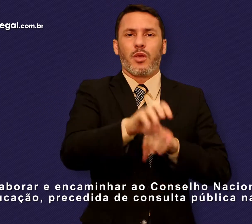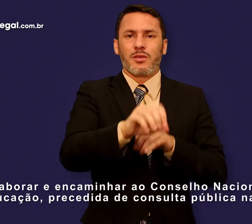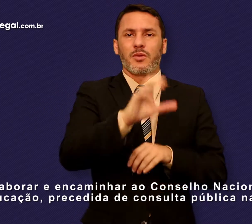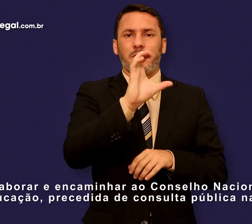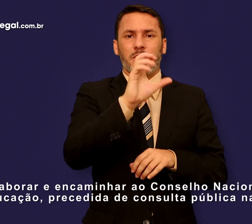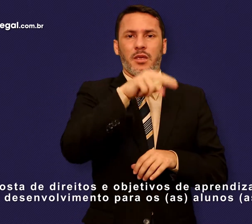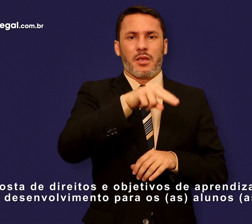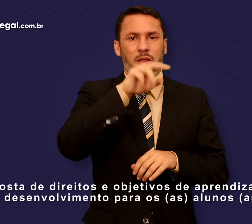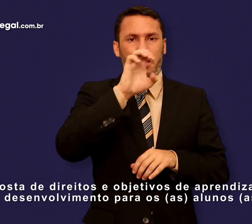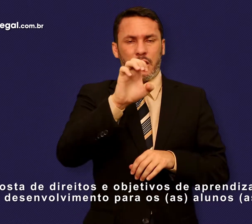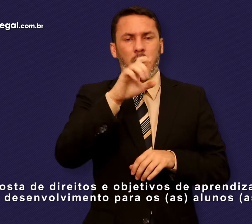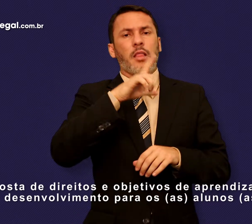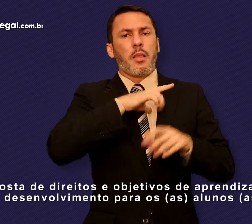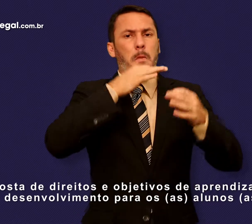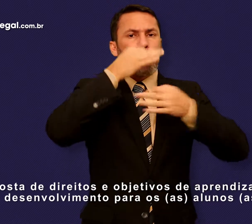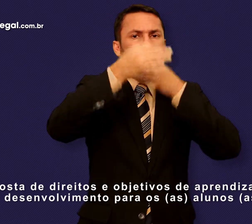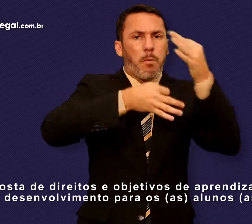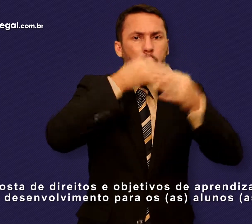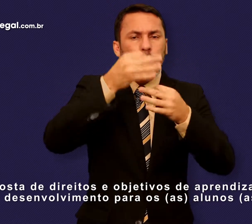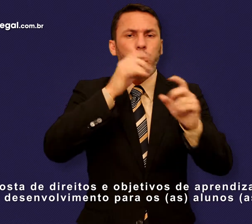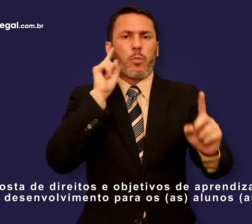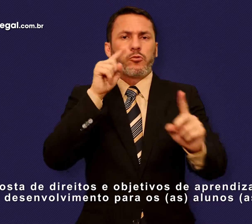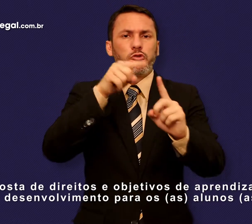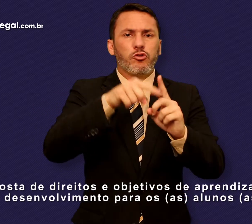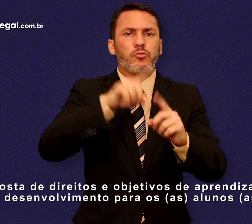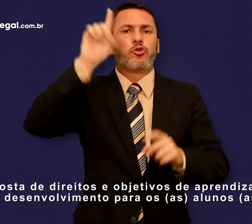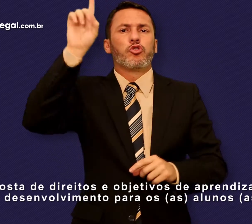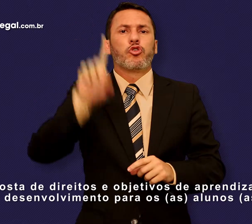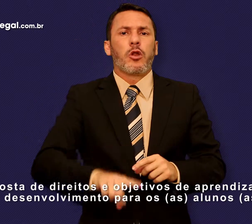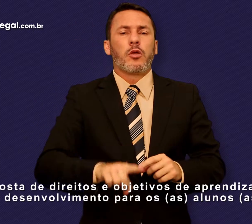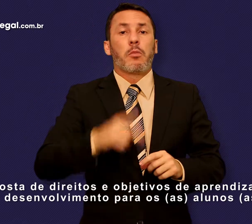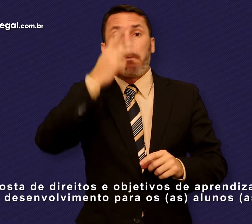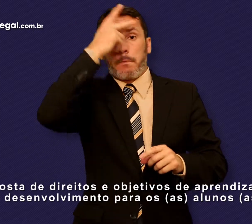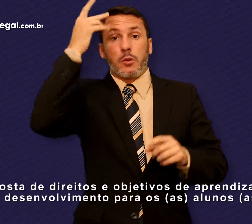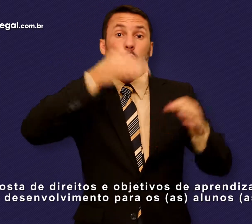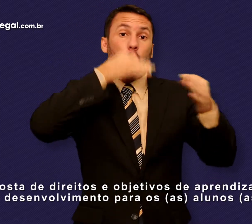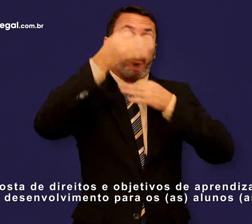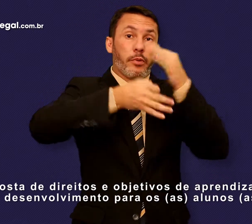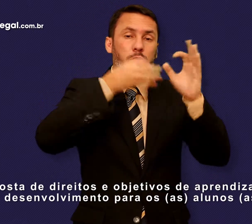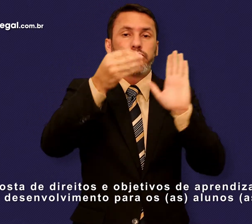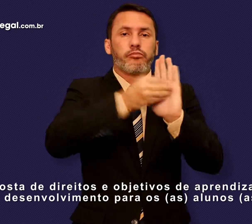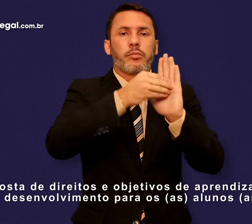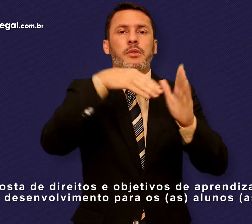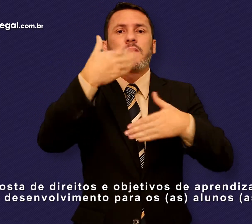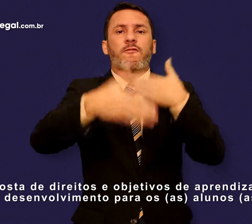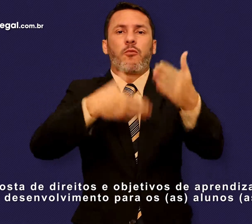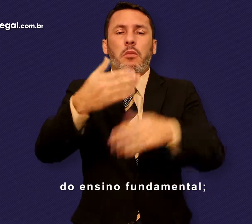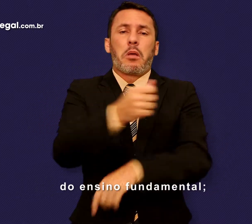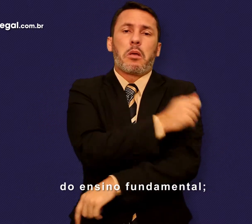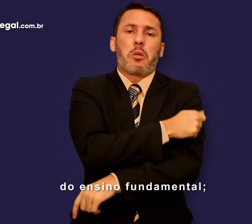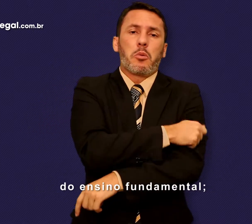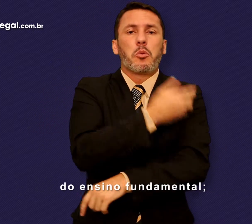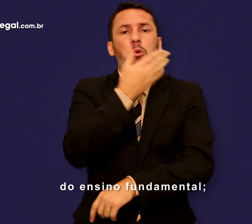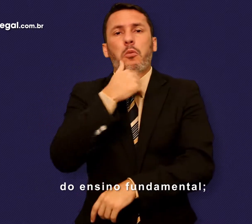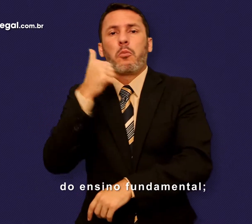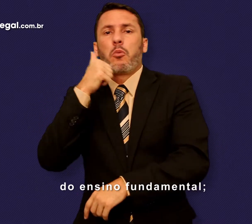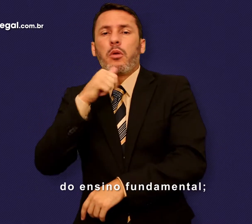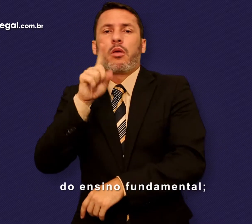nacional, proposta de direitos e objetivos de aprendizagem e desenvolvimento para os alunos e as alunas do ensino